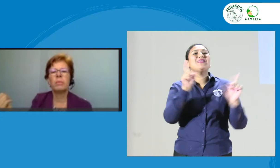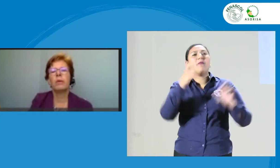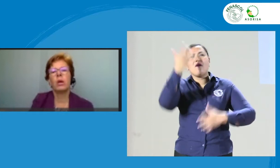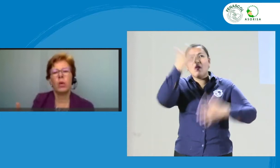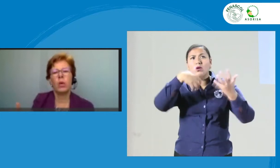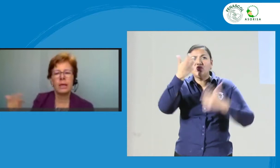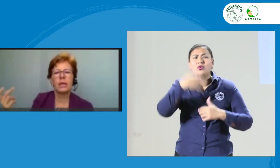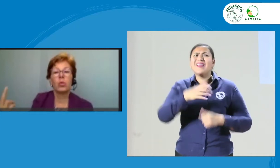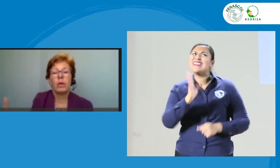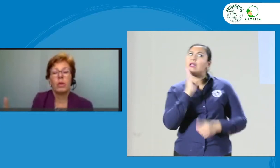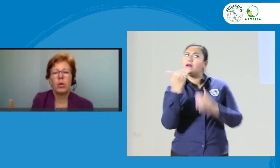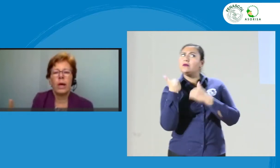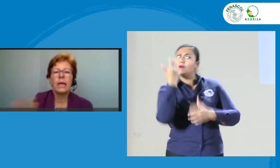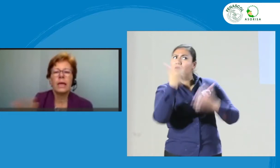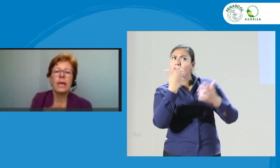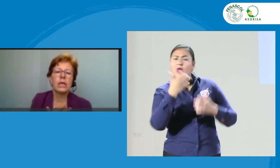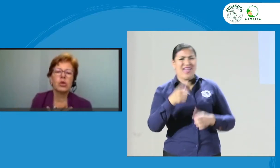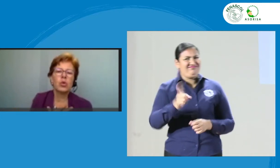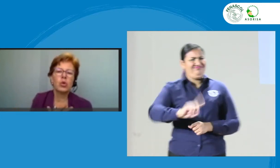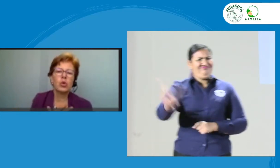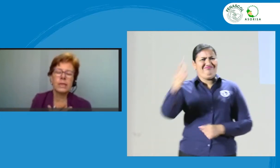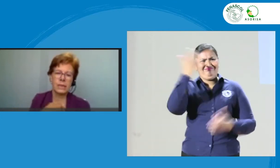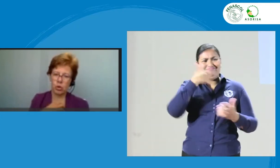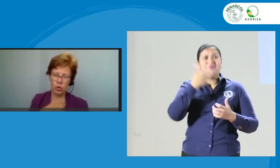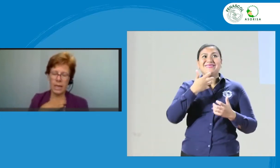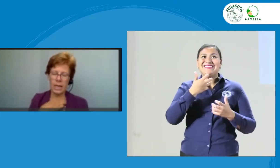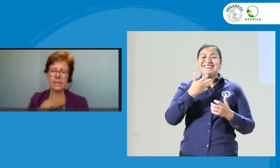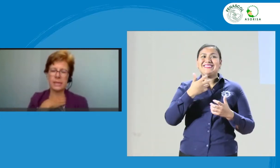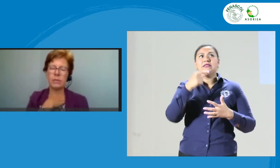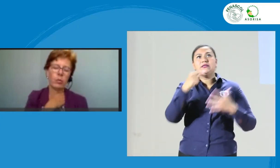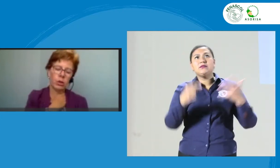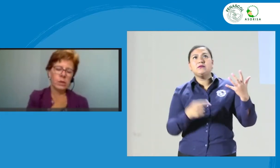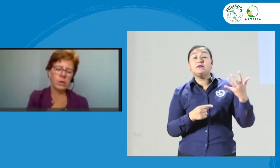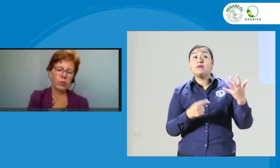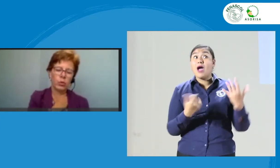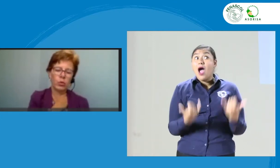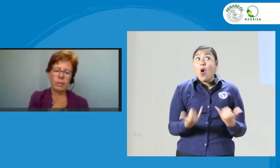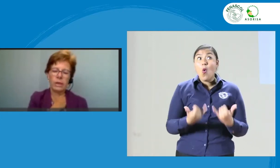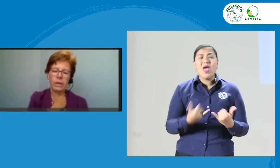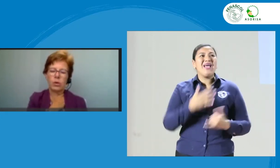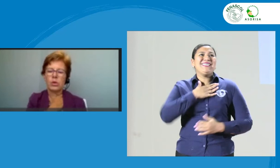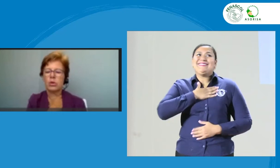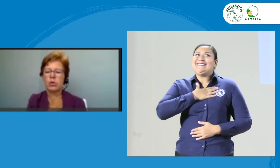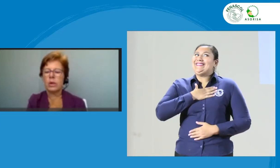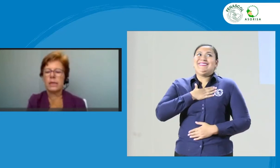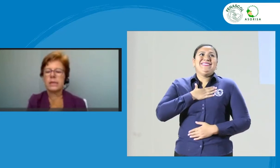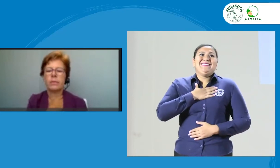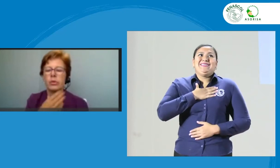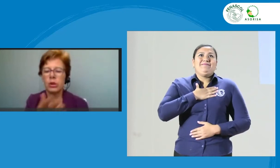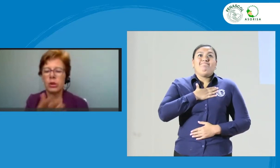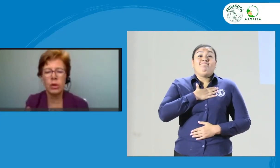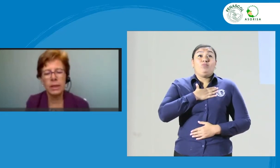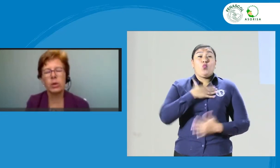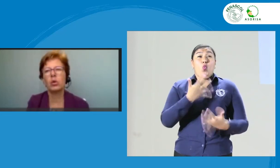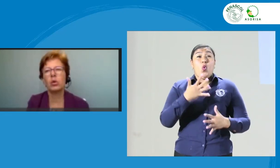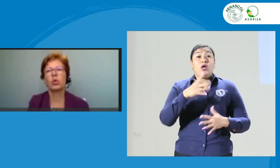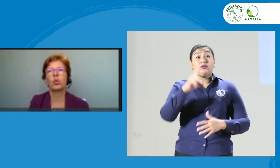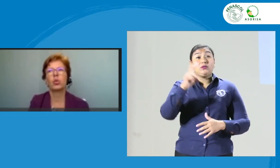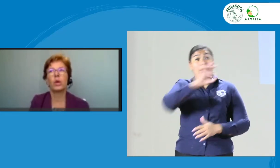quién va a evaluar, quién no va a evaluar. Esas son cosas que yo ya en este momento, desafortunadamente, no estoy al 100% al tanto de lo que